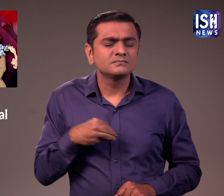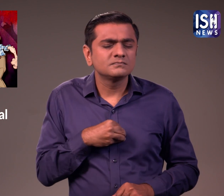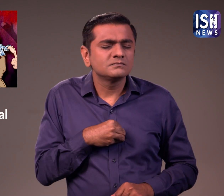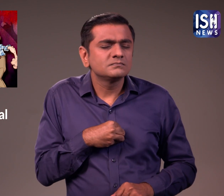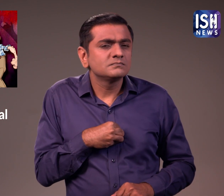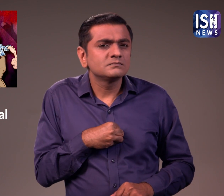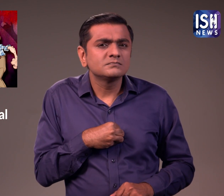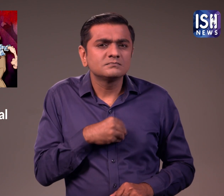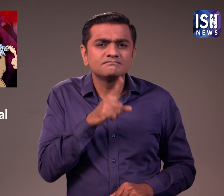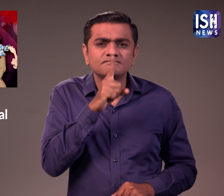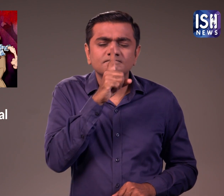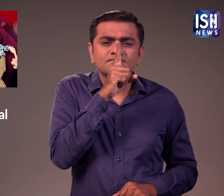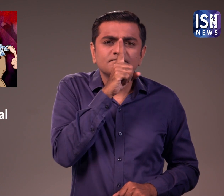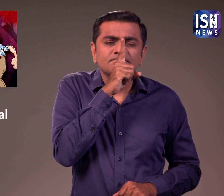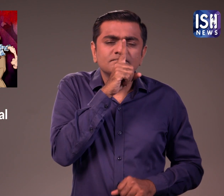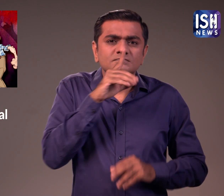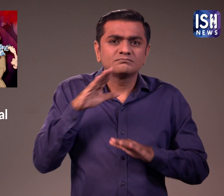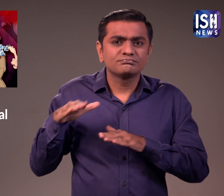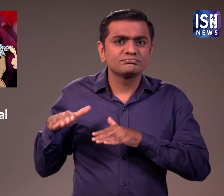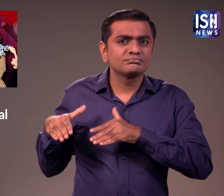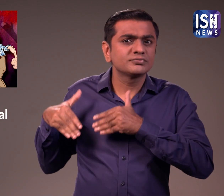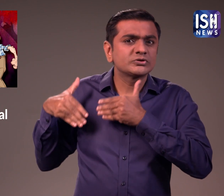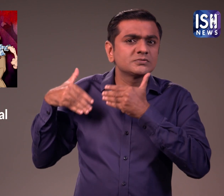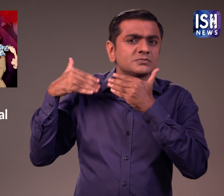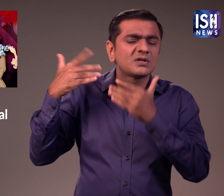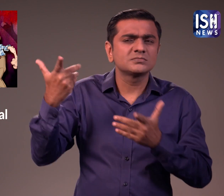बच्ची पिछले साथ साल से चुप चाप सेह रही थी